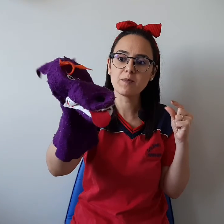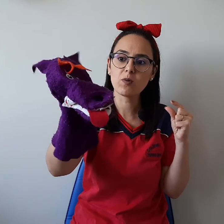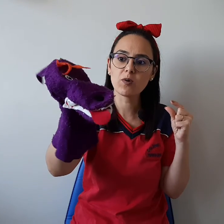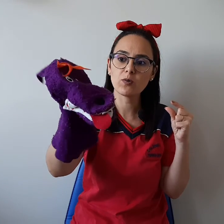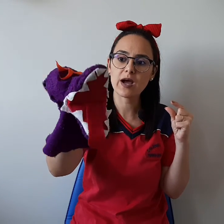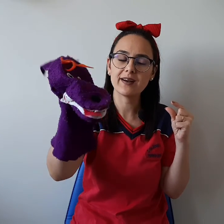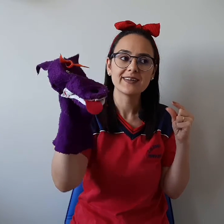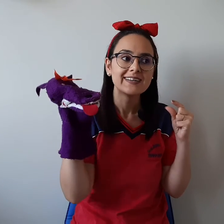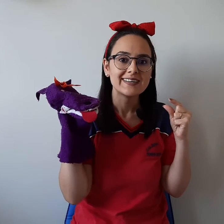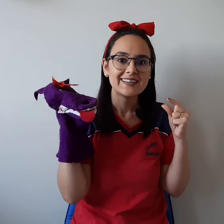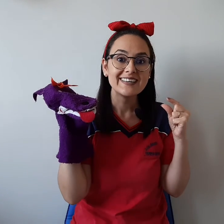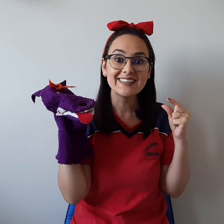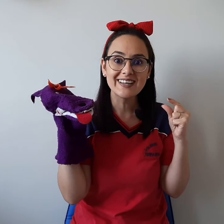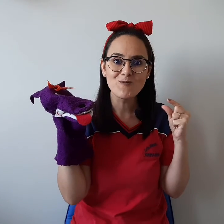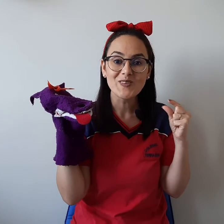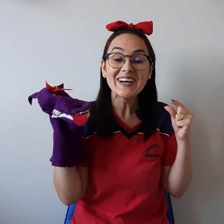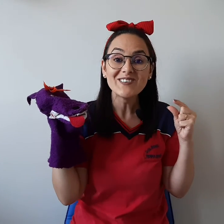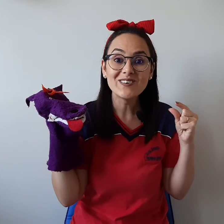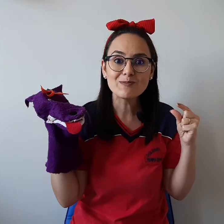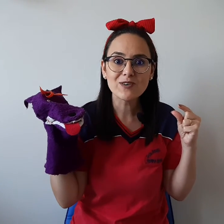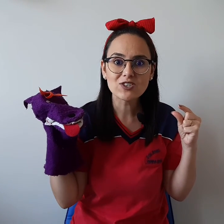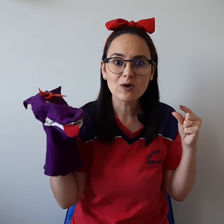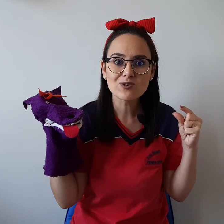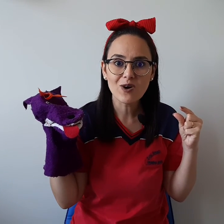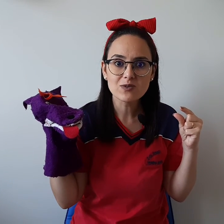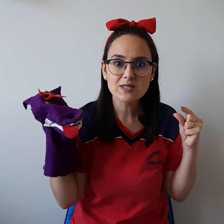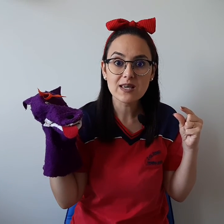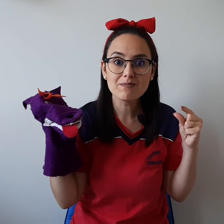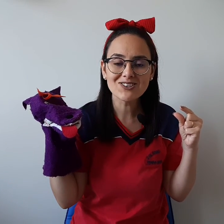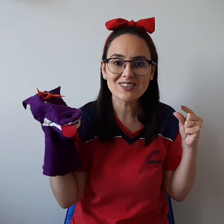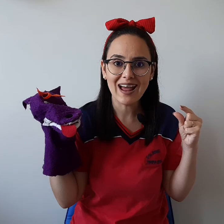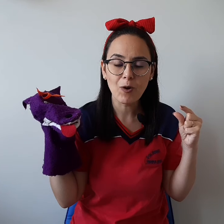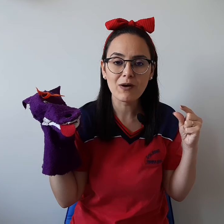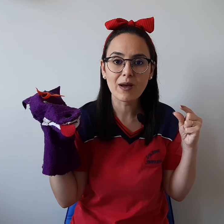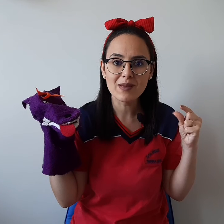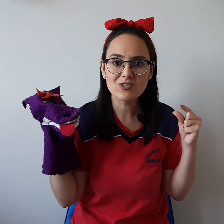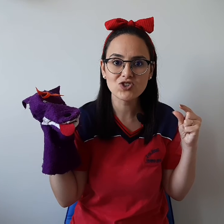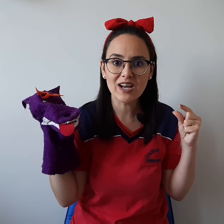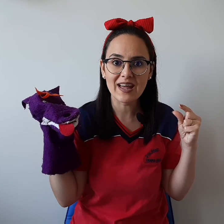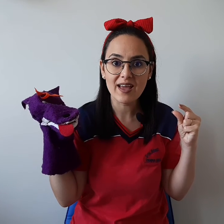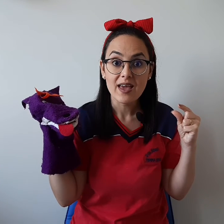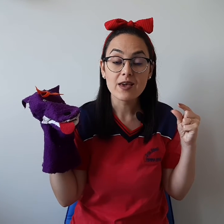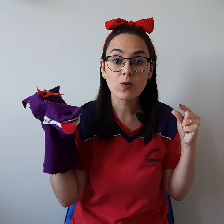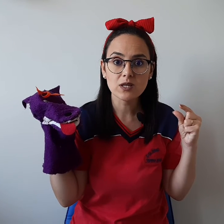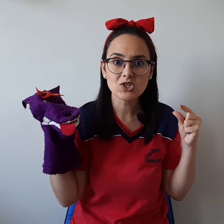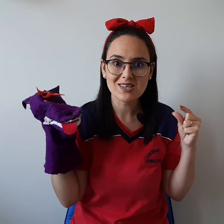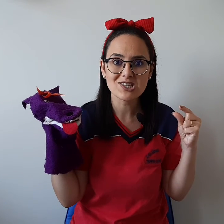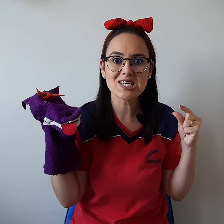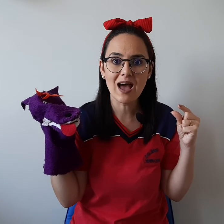consegue ir para qualquer lugar Então, vamos fechar os olhos Imaginar uma família de jacaré E quando a gente